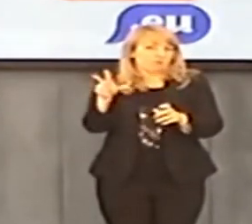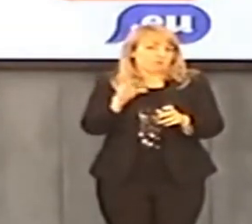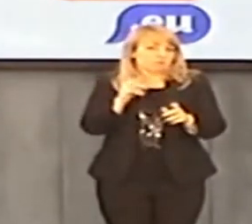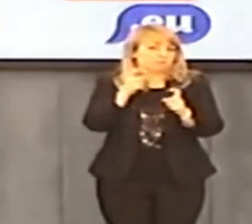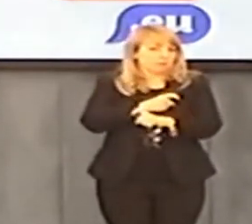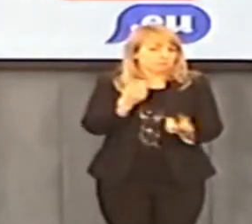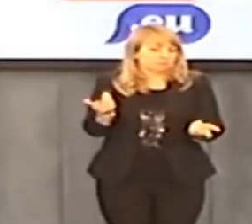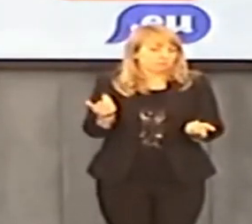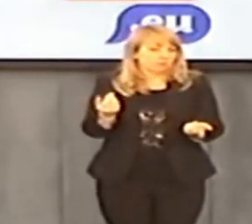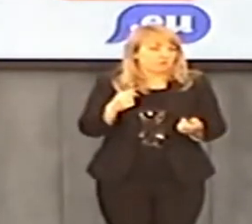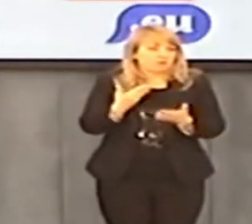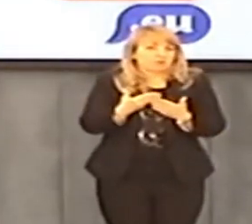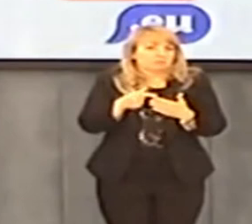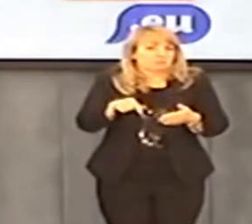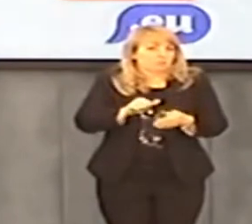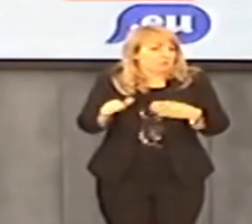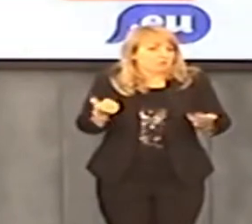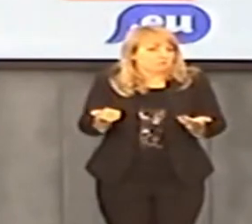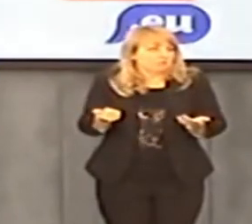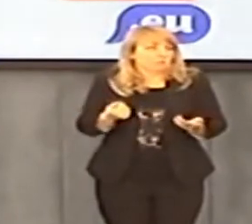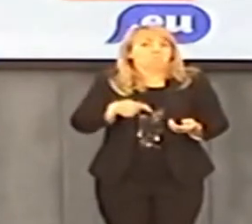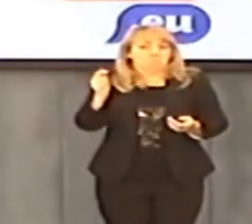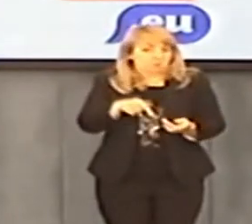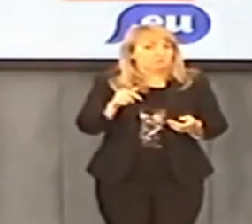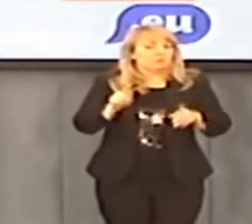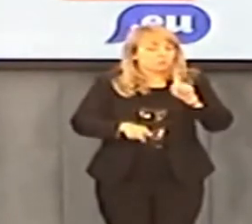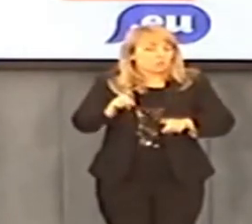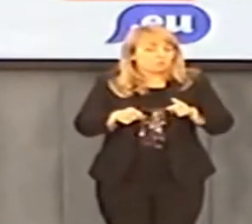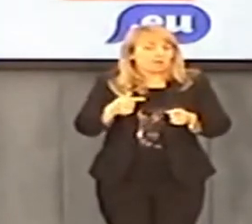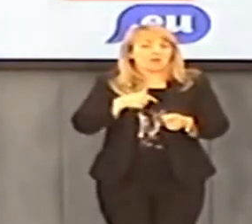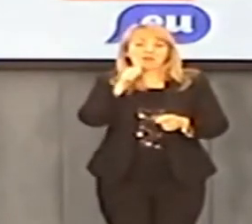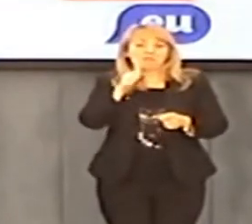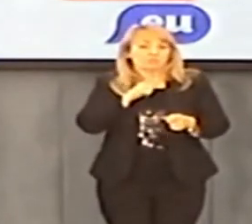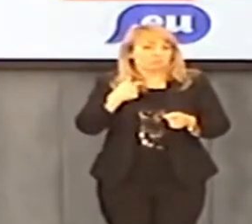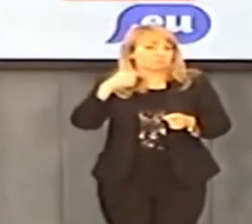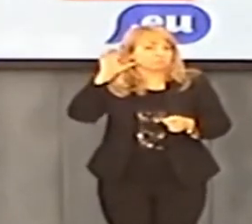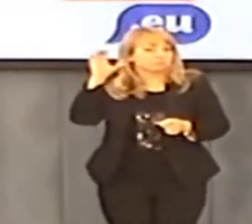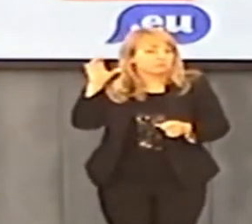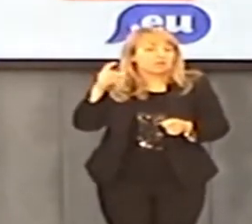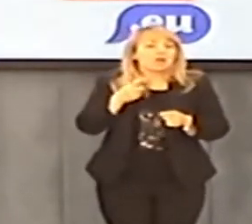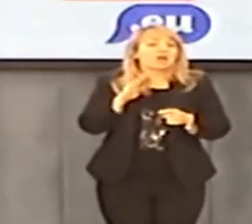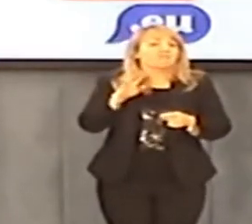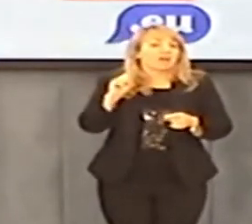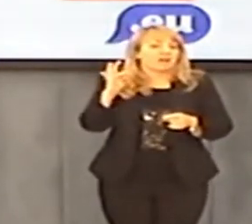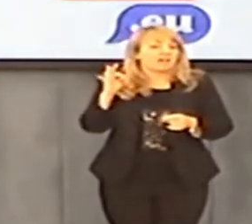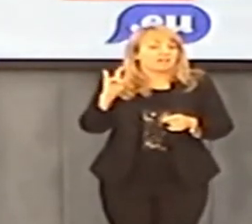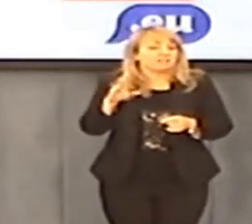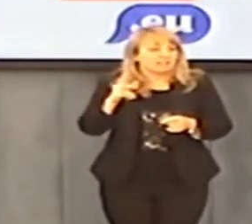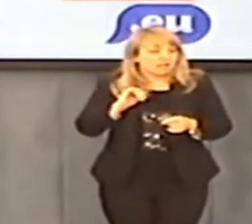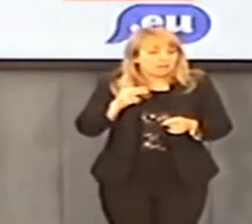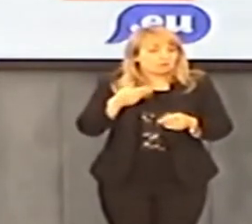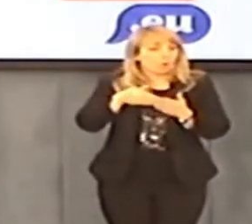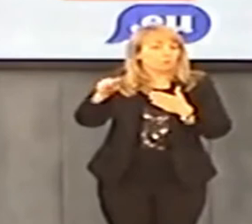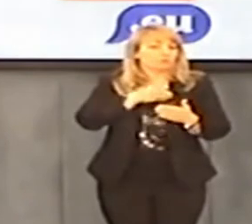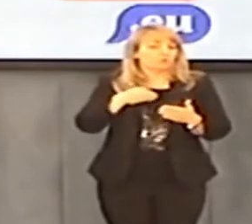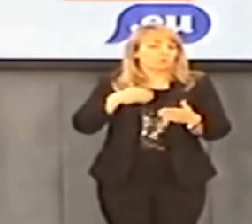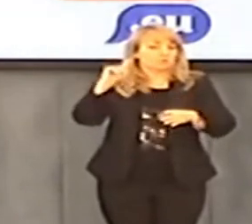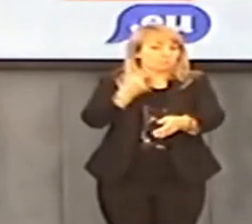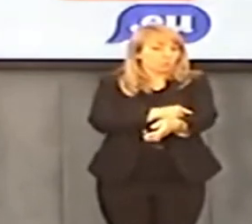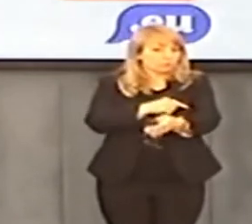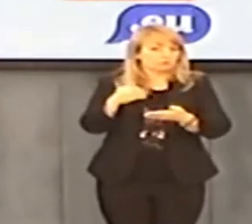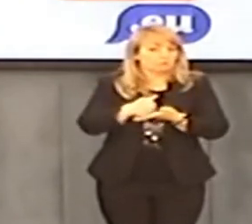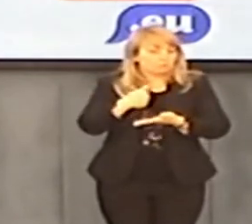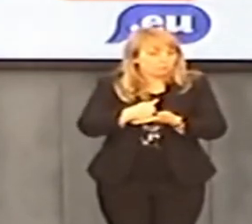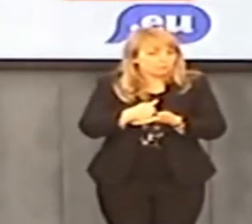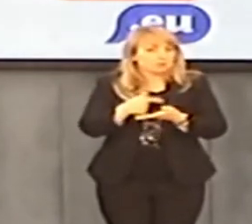nie rozumiem takiego wątku pańskiego, że... No powinny być normalne stosunki, ale dzisiaj, jak wiemy, wczoraj właśnie się dowiedzieliśmy, Watykan odmówił